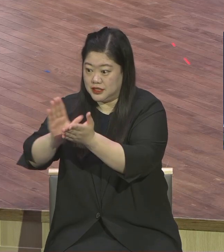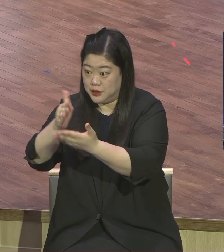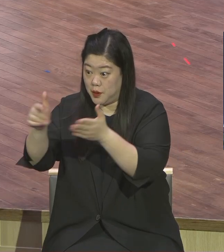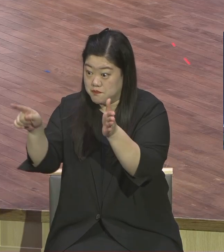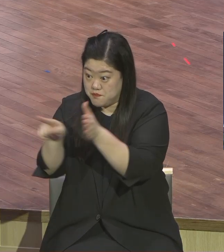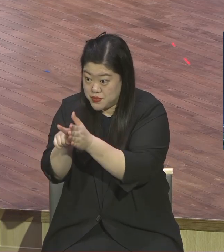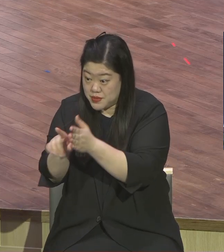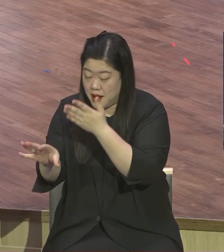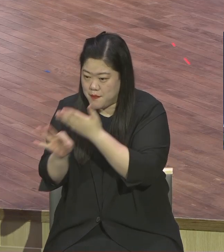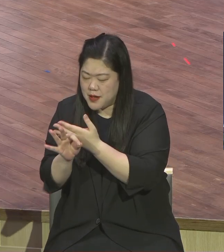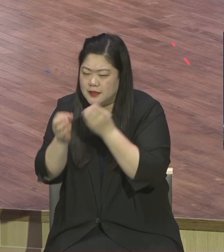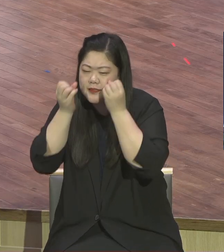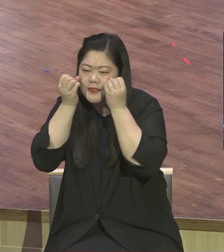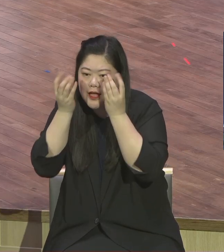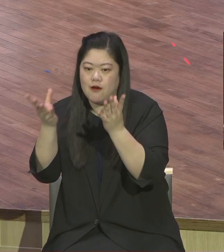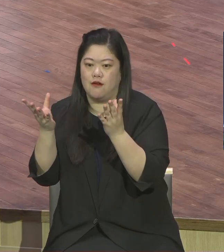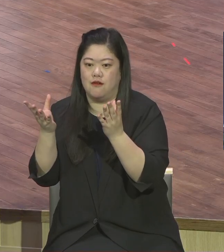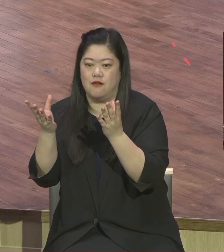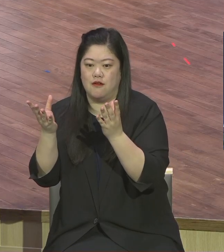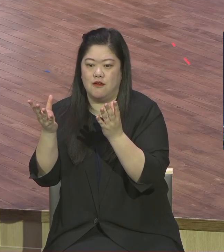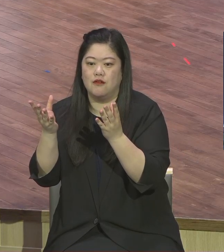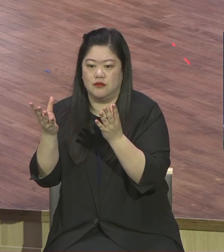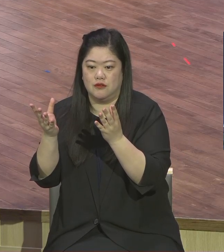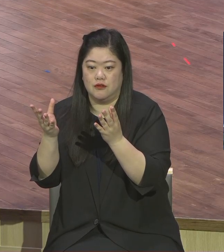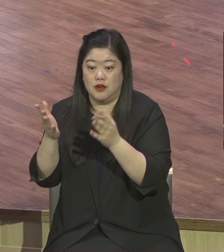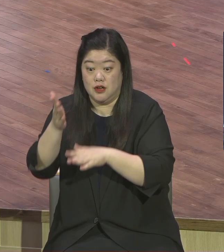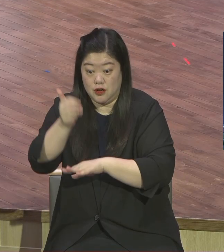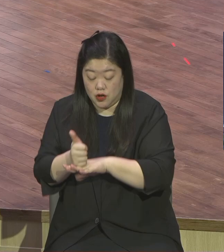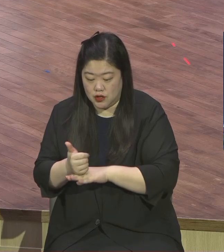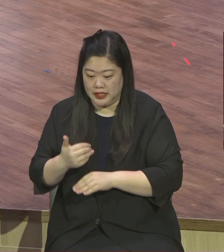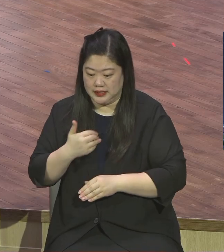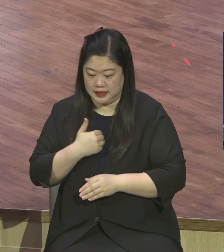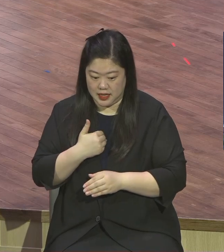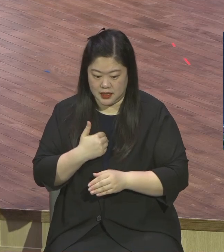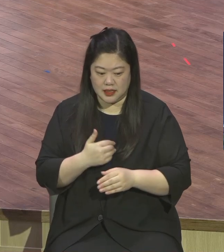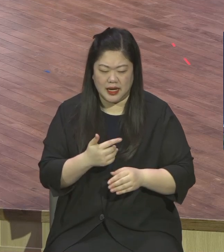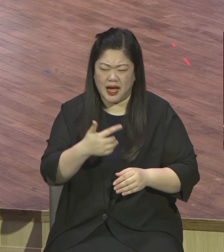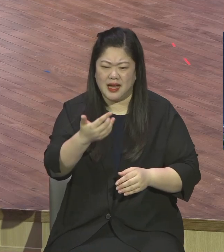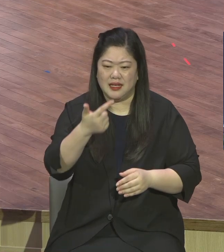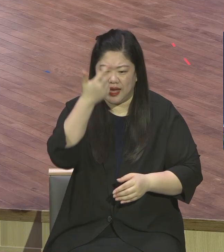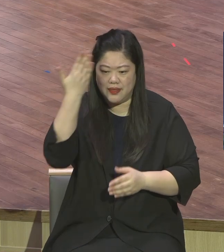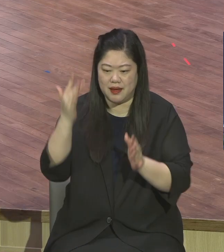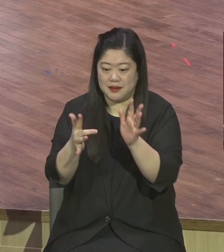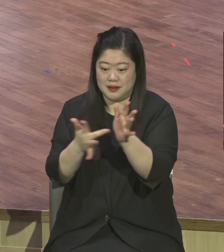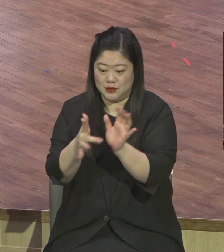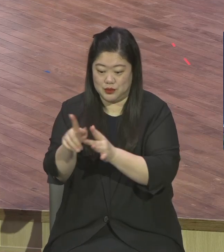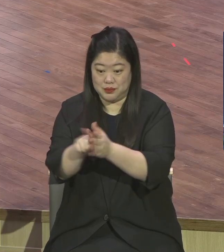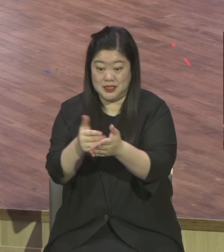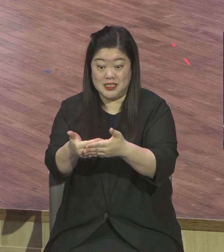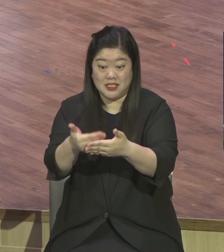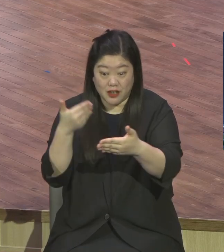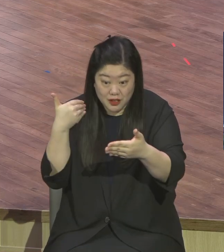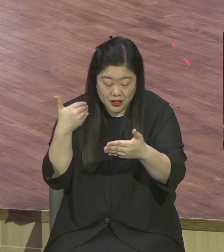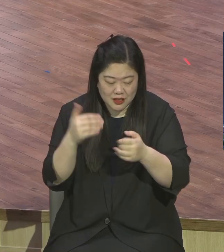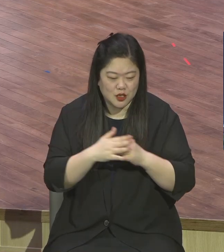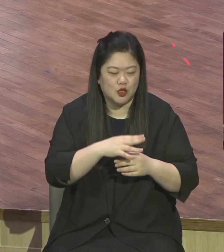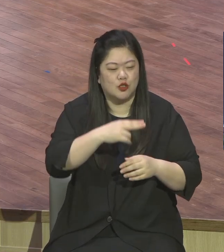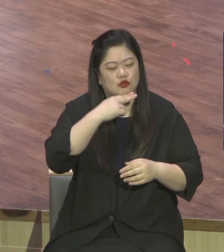친구는 예수 믿는 사람들 이 예원교에서 예수 믿는 사람들 예수님 사람 자주 만나고 예수님 사람하고 교제하고 예수님 사람하고 믿는